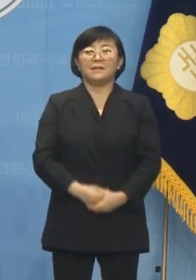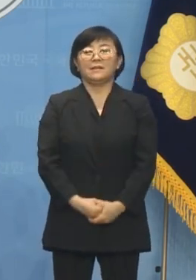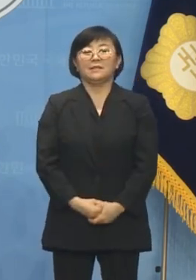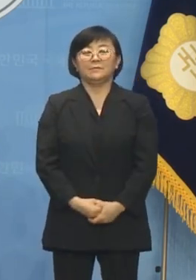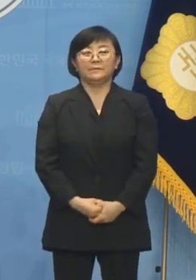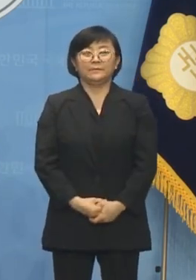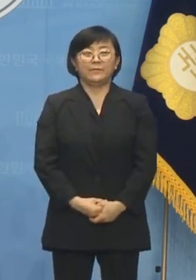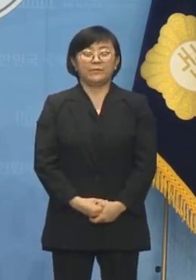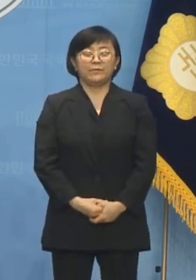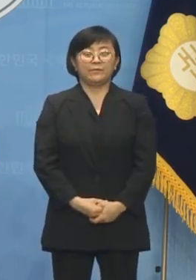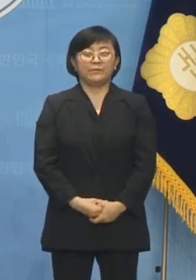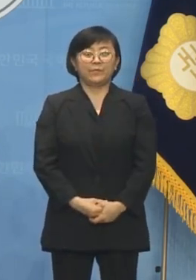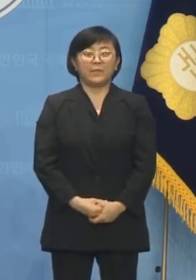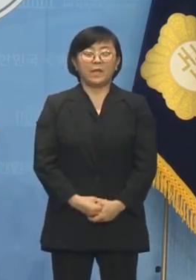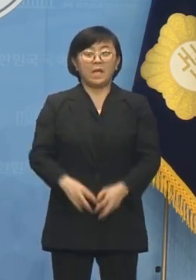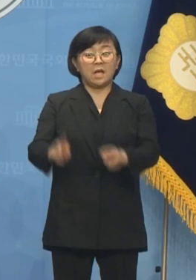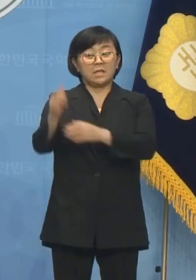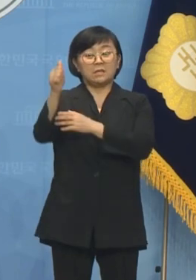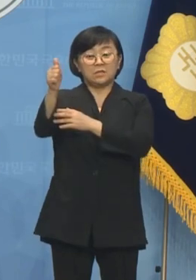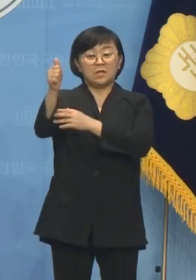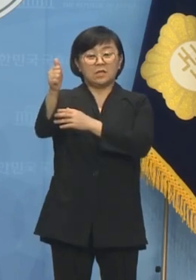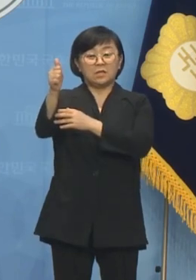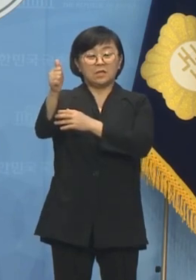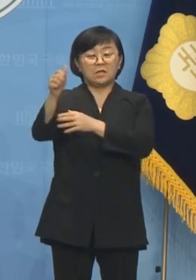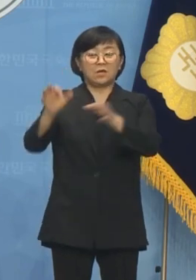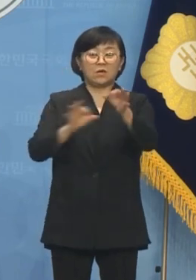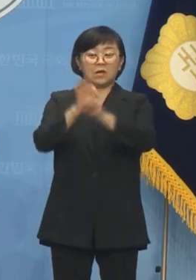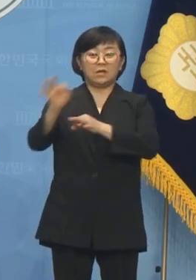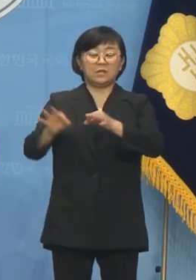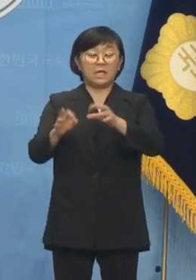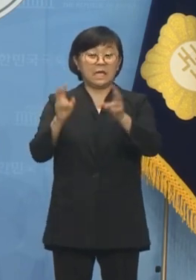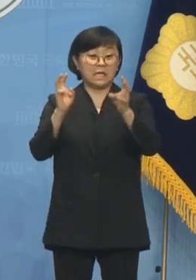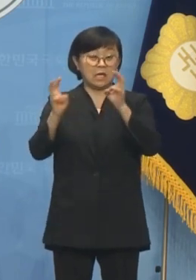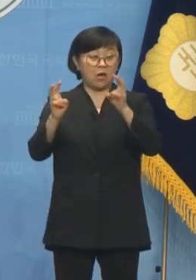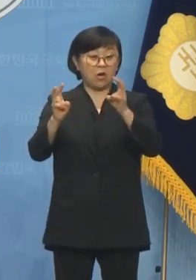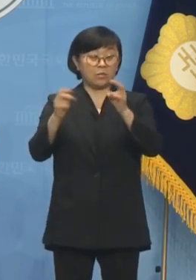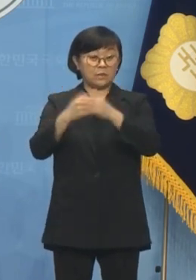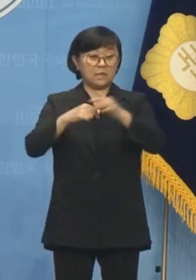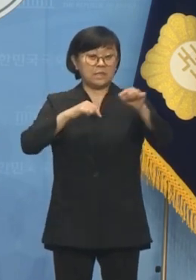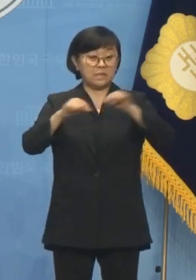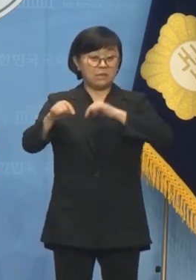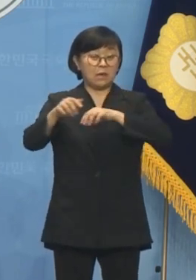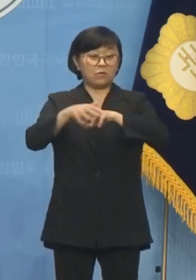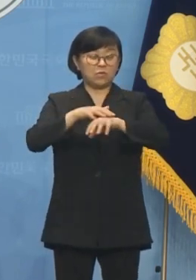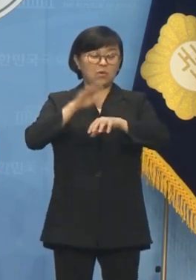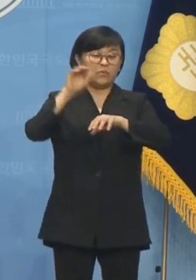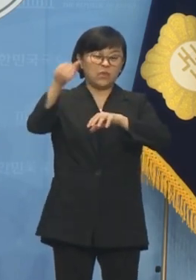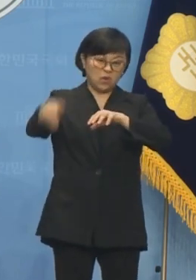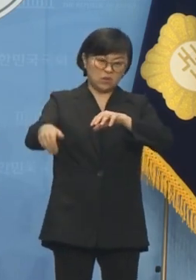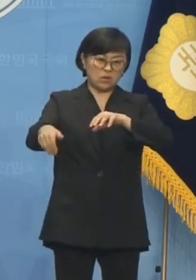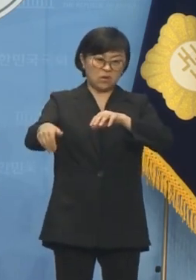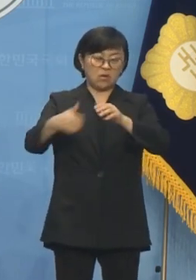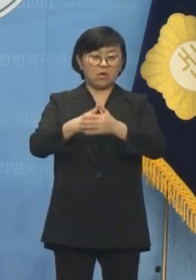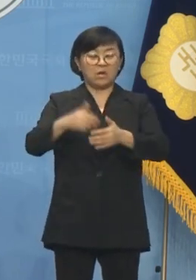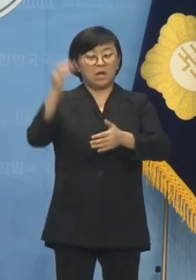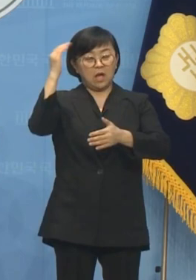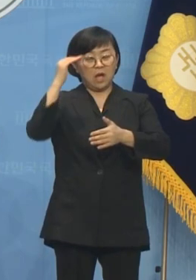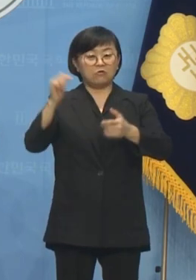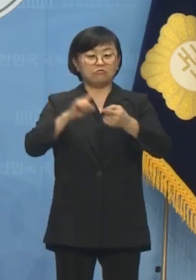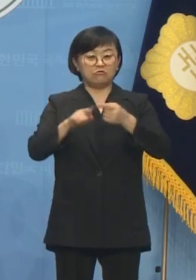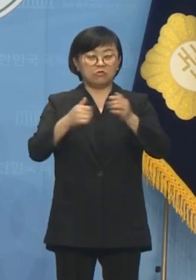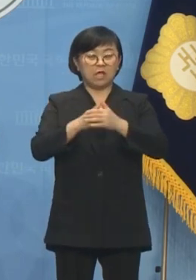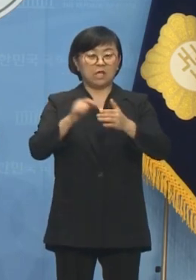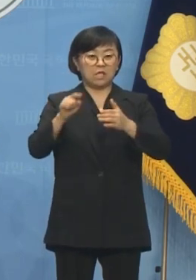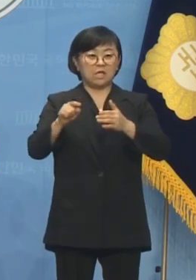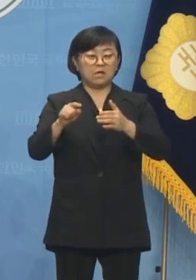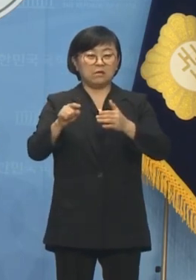오너 경영이 주를 이루는 우리나라 기업 지배구조의 후진성은 코리아 디스카운트의 주요